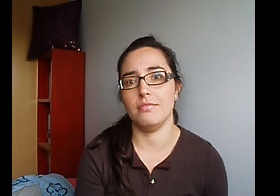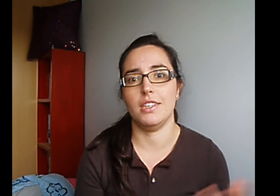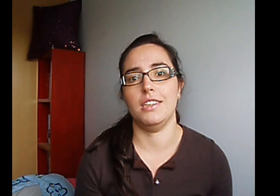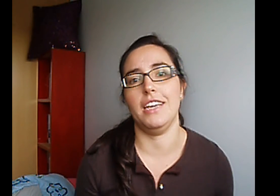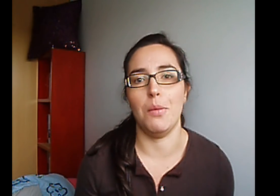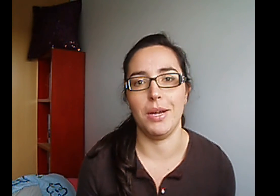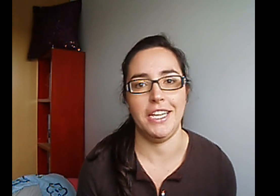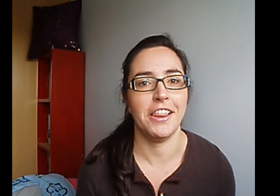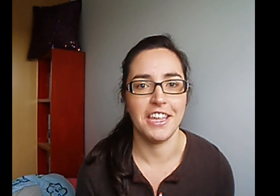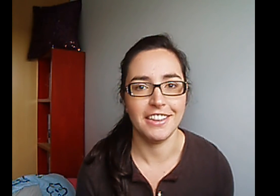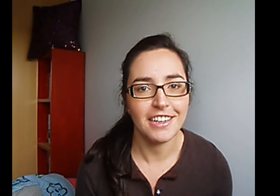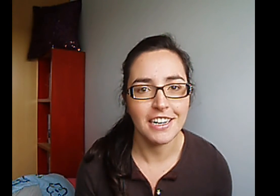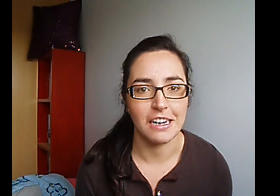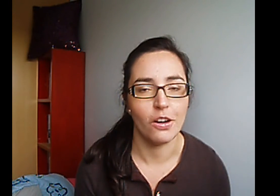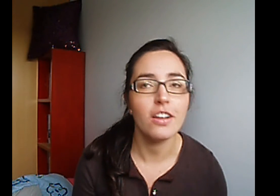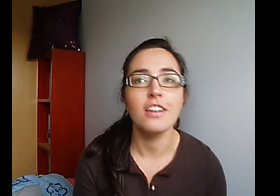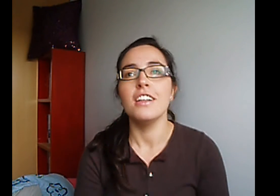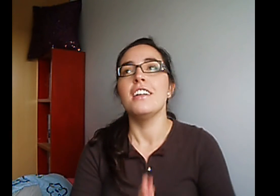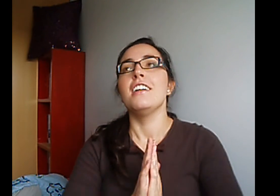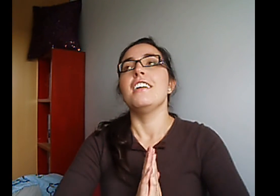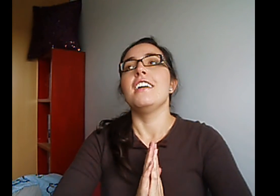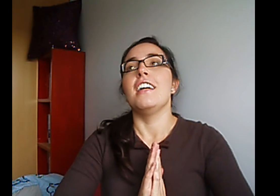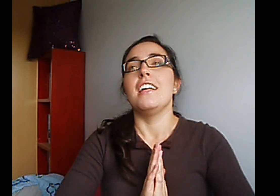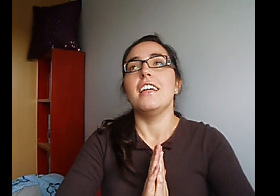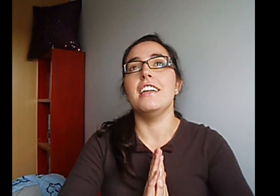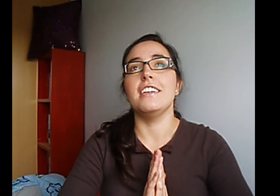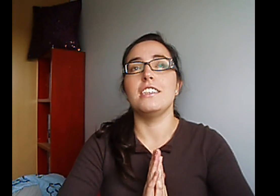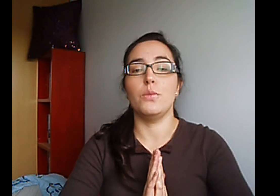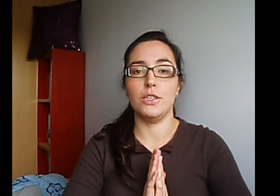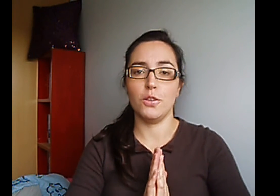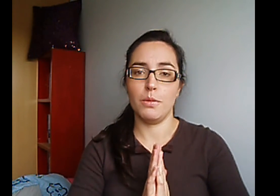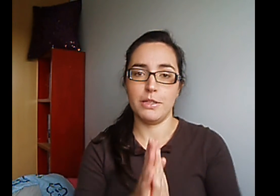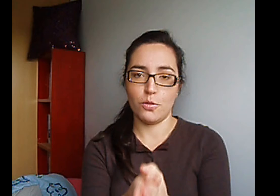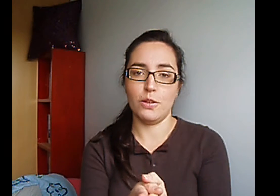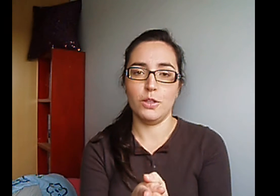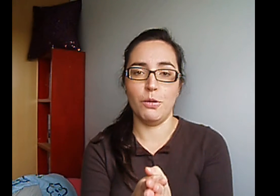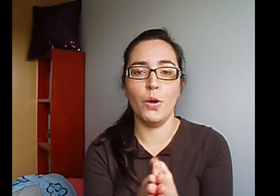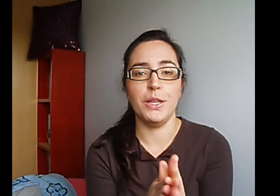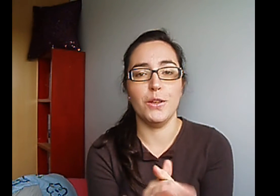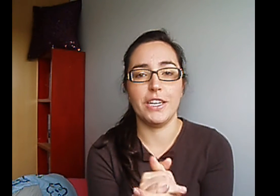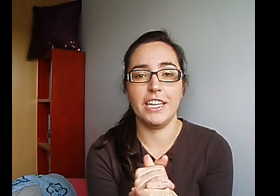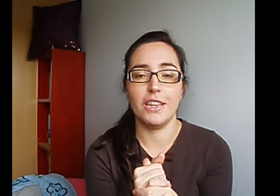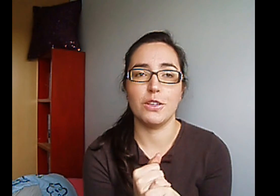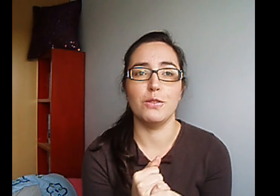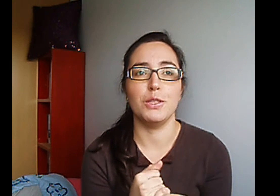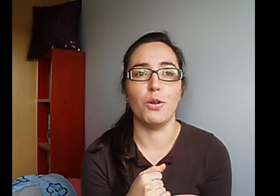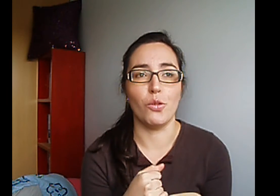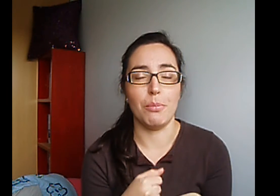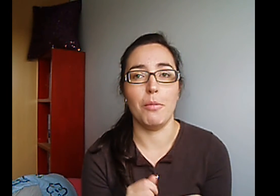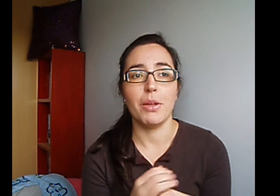Qué apariencia tienen ¿No? Sobre todo me paso con el último vídeo Que hizo con el último wrap up